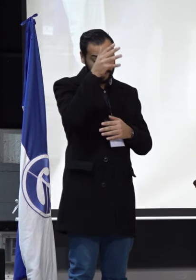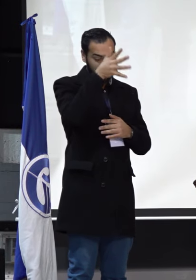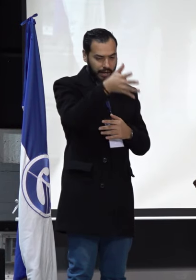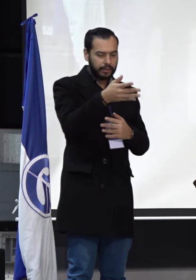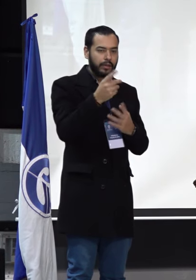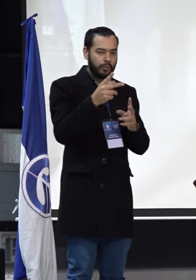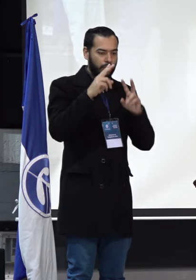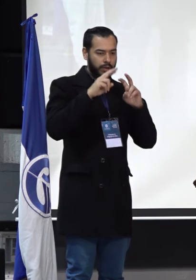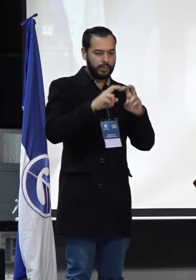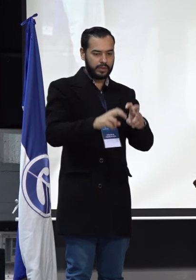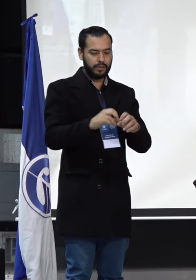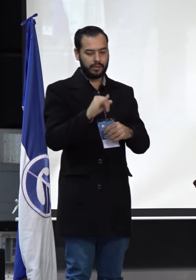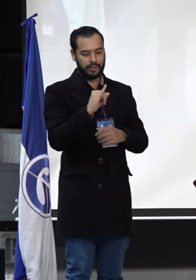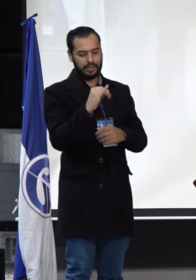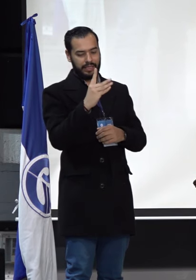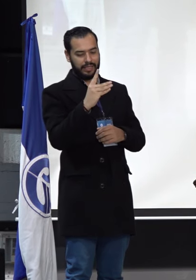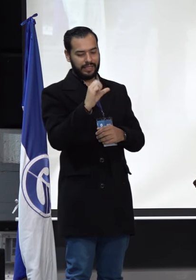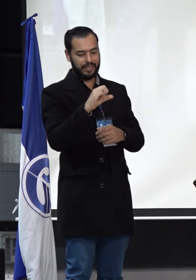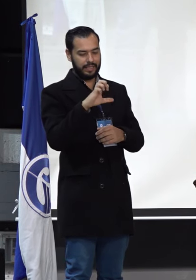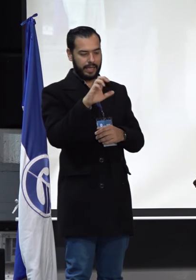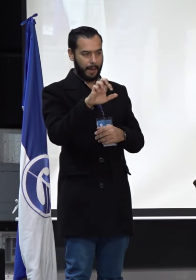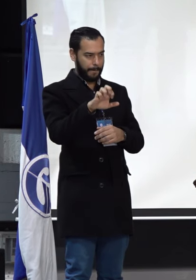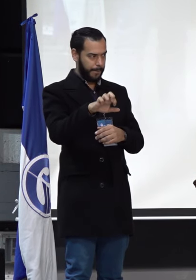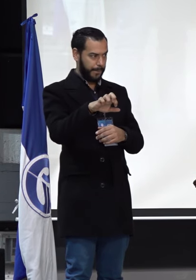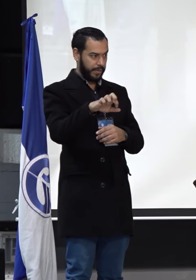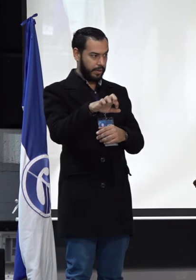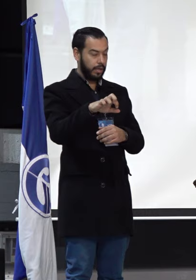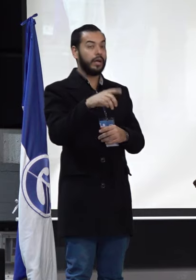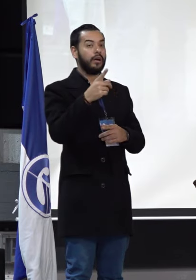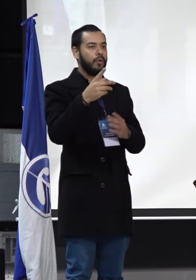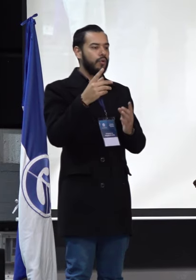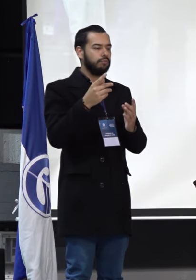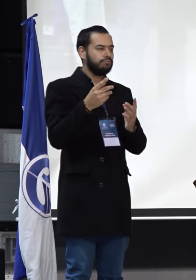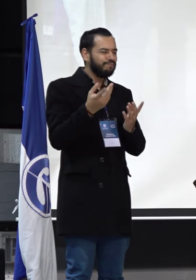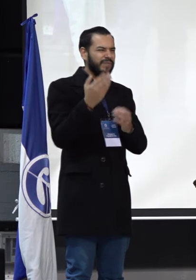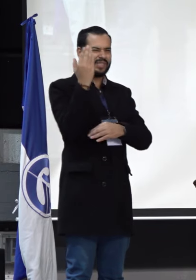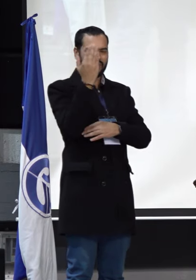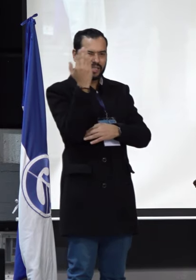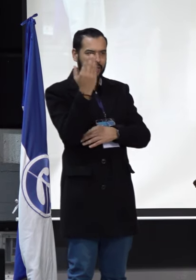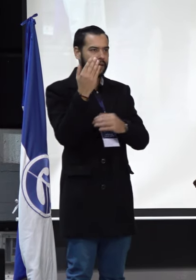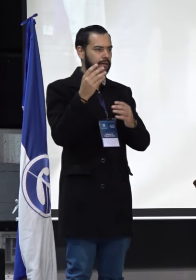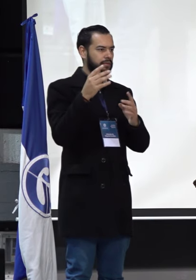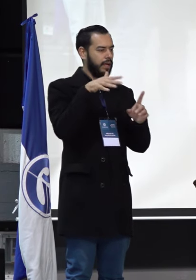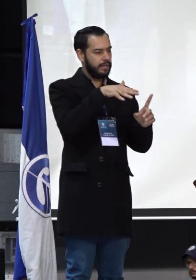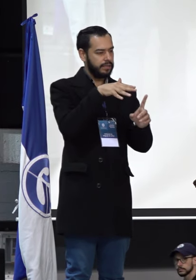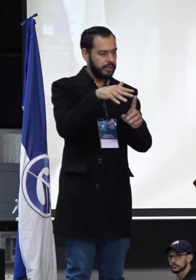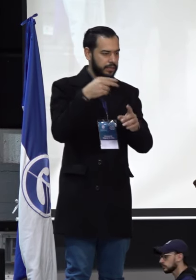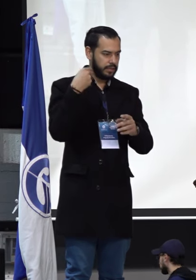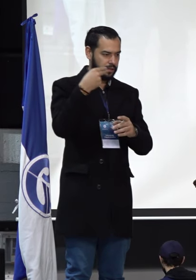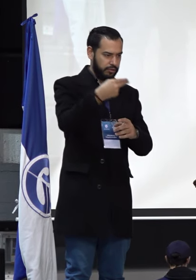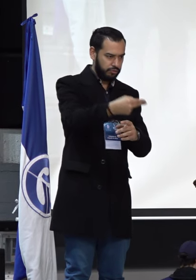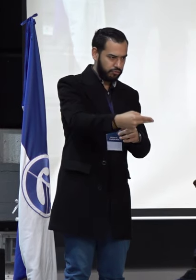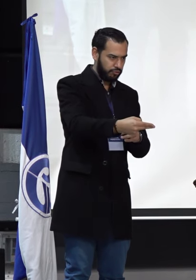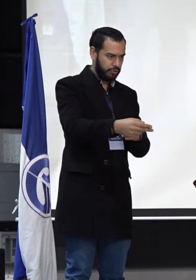investigación en el IDEP, en el cine y la enseñanza de la historia, instrumento que he seguido utilizando. Más adelante en el distrito, soy